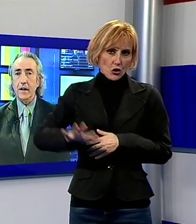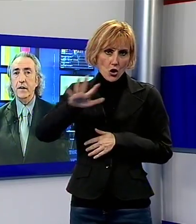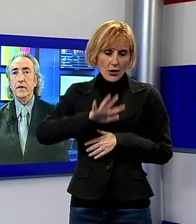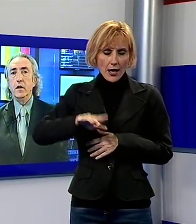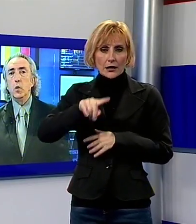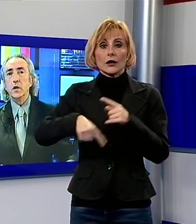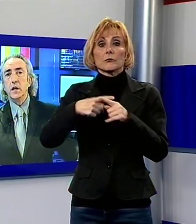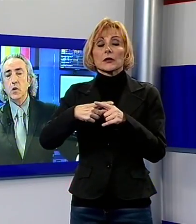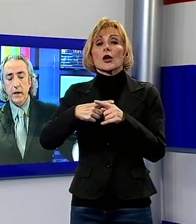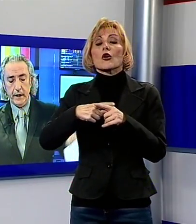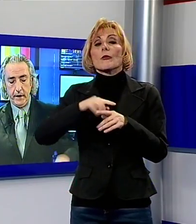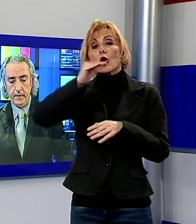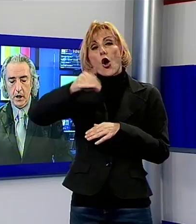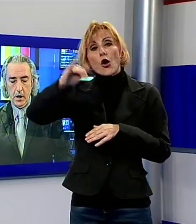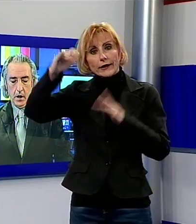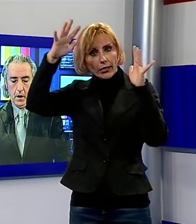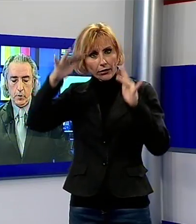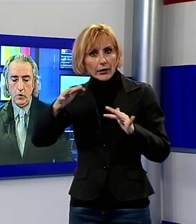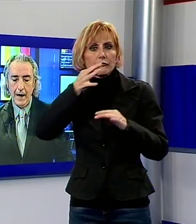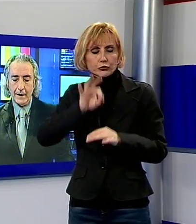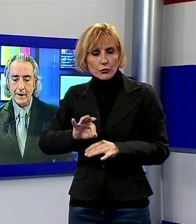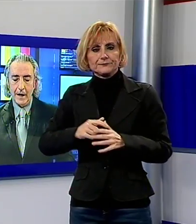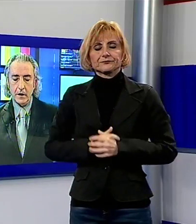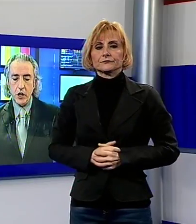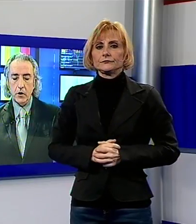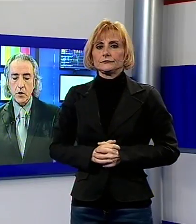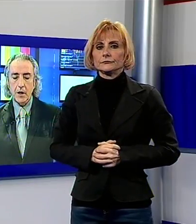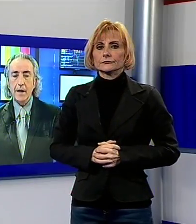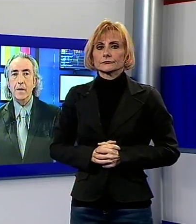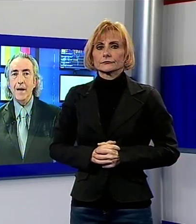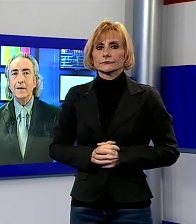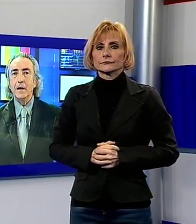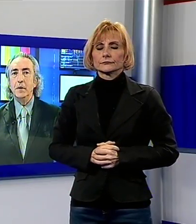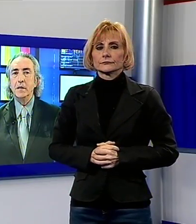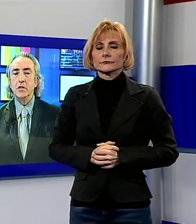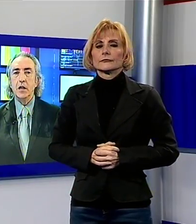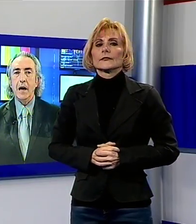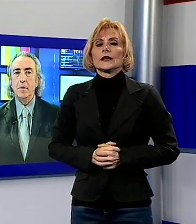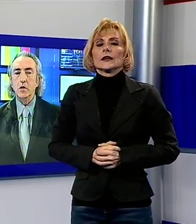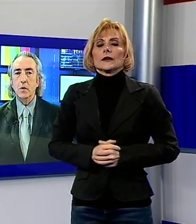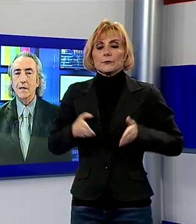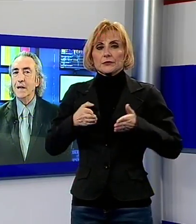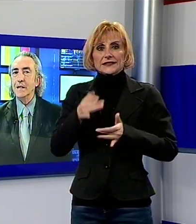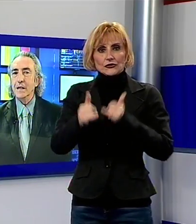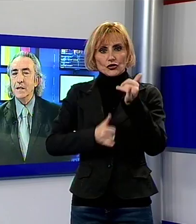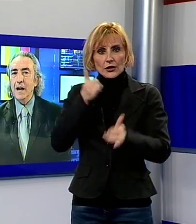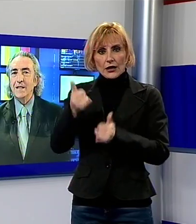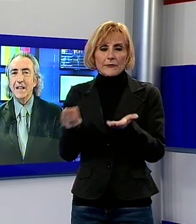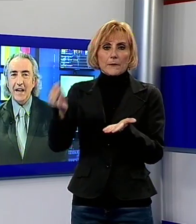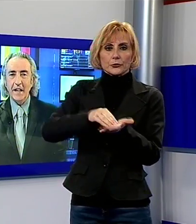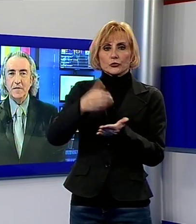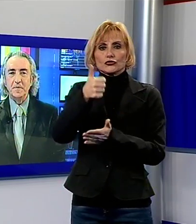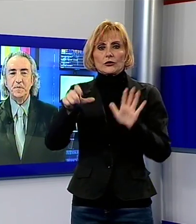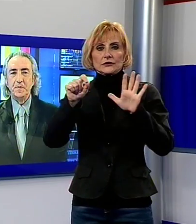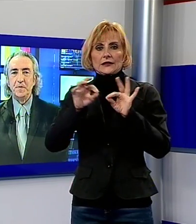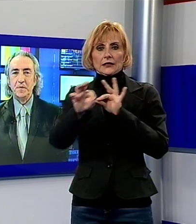anche la neve fino a quote collinari. Prolungata di altri 170 metri la pista ciclabile sulla Sarzanese a